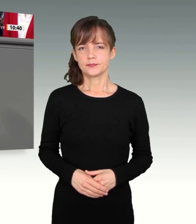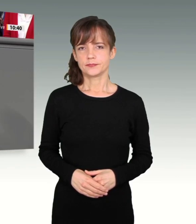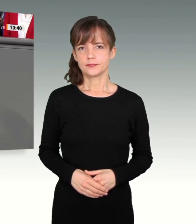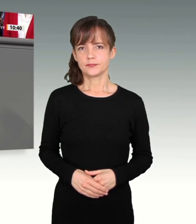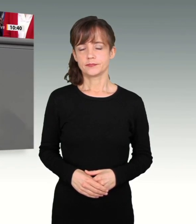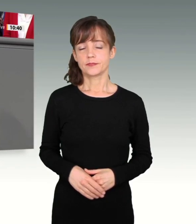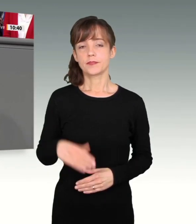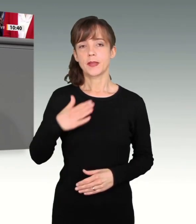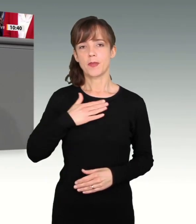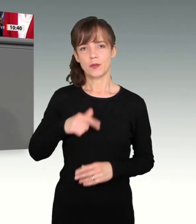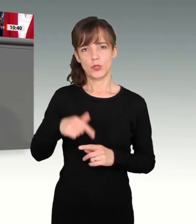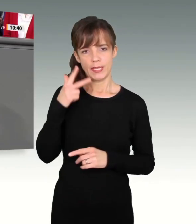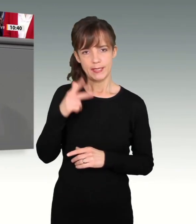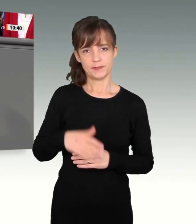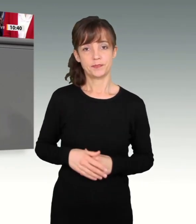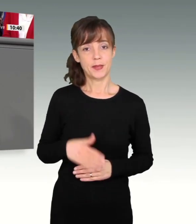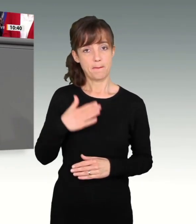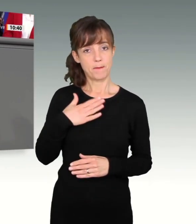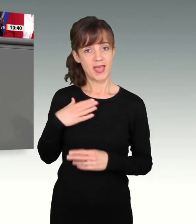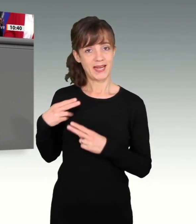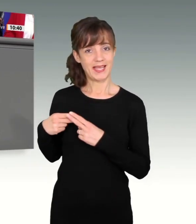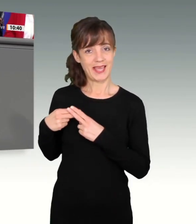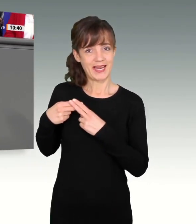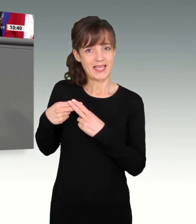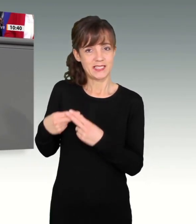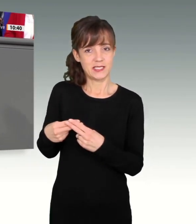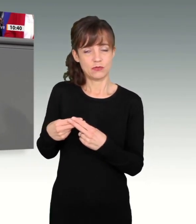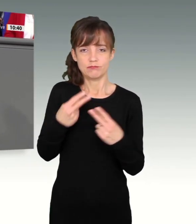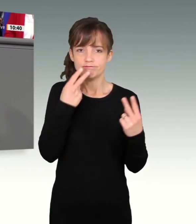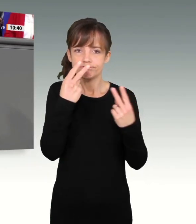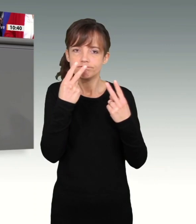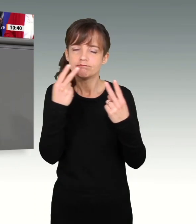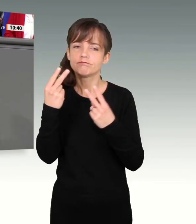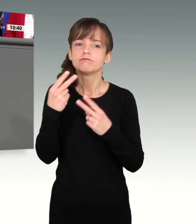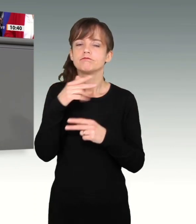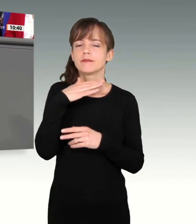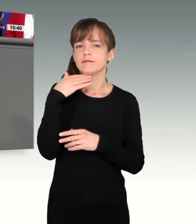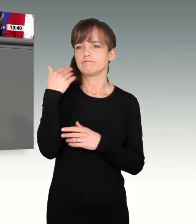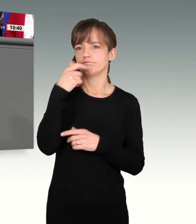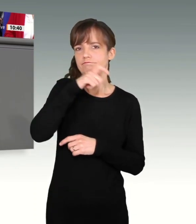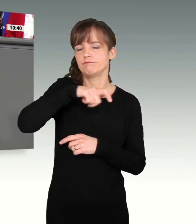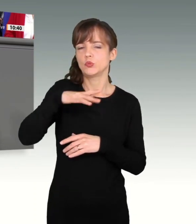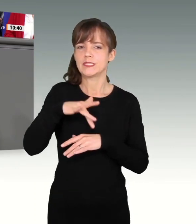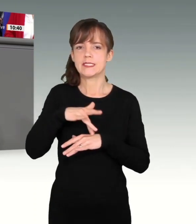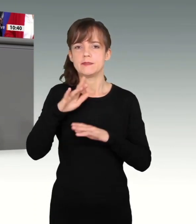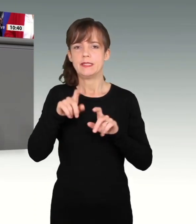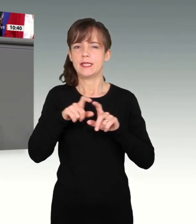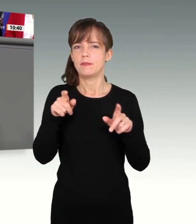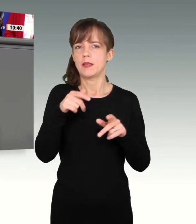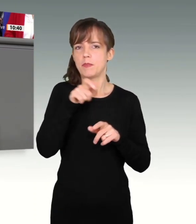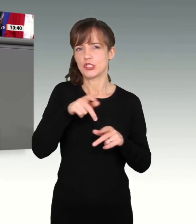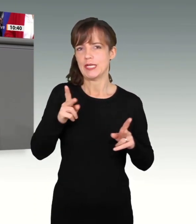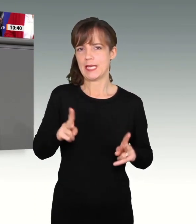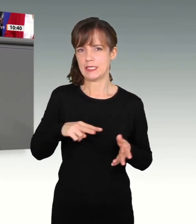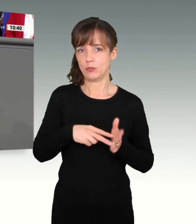Meine Damen und Herren, in meiner Generation erlebe ich eine sehr, sehr hohe Sensibilität für Menschenrechtspolitik. Das ist, glaube ich,